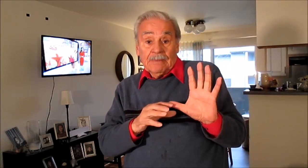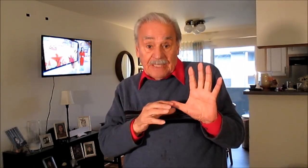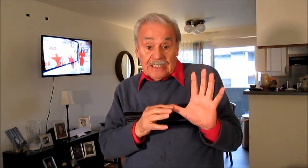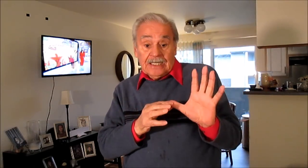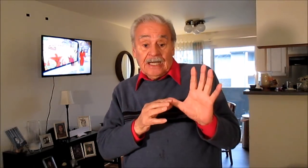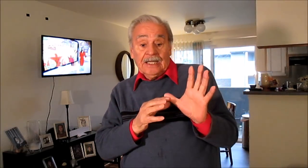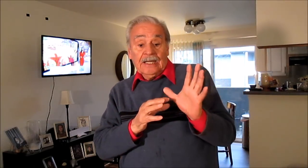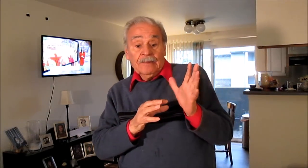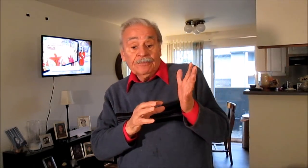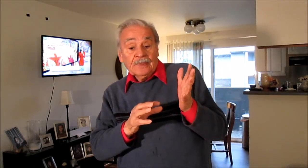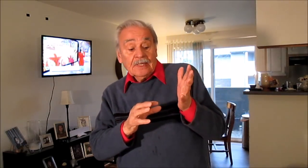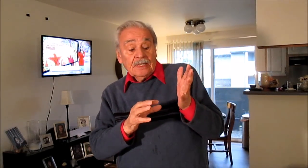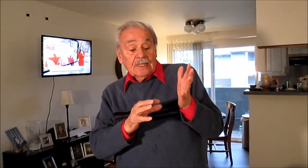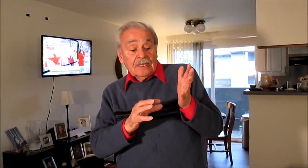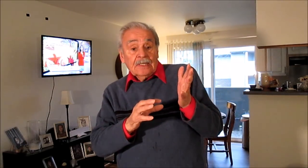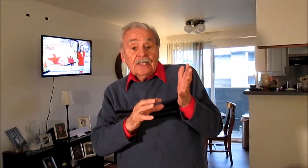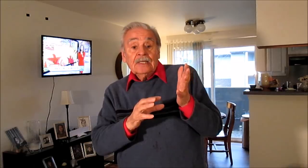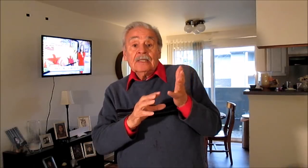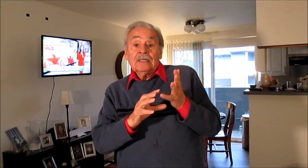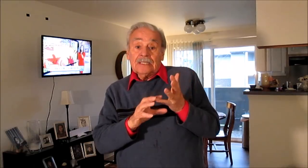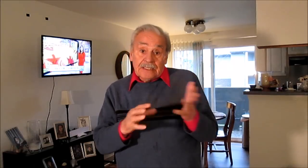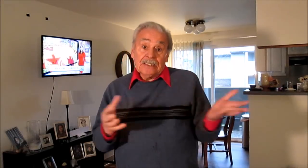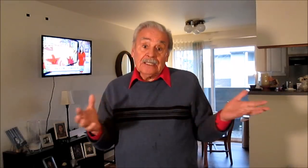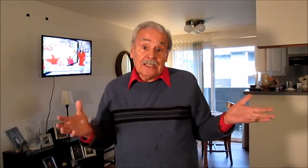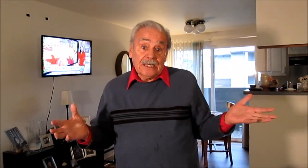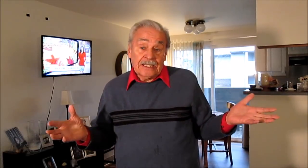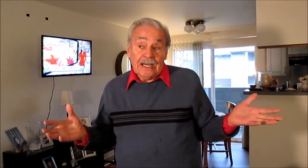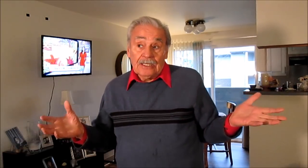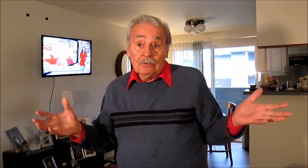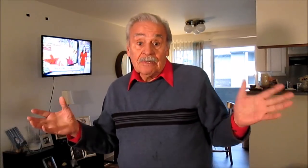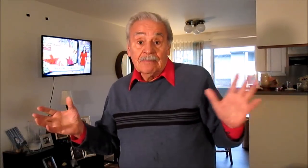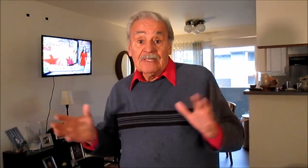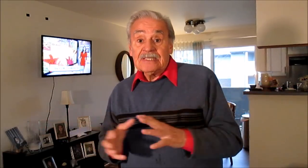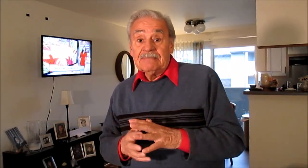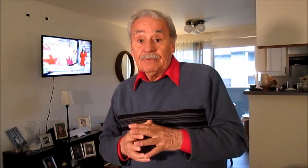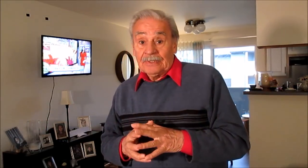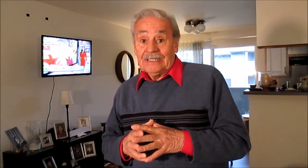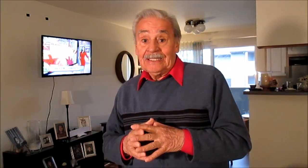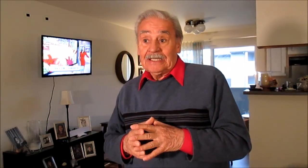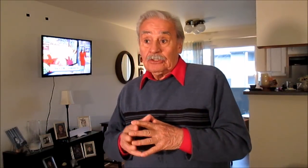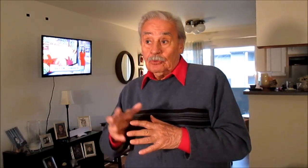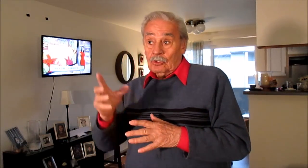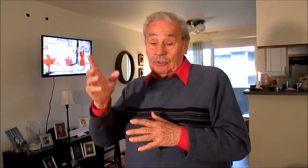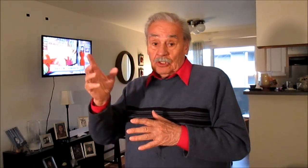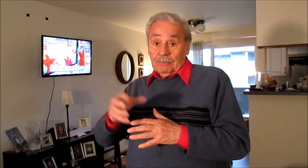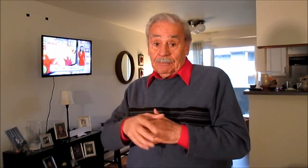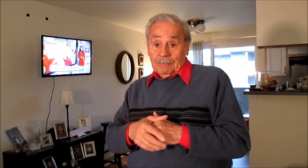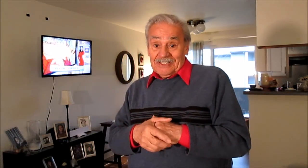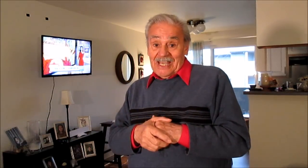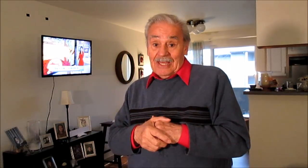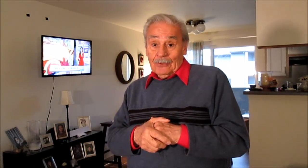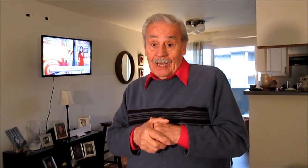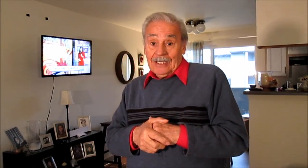también en canas, y tienen en canas al hombre más importante que tuvo el gobierno pasado, a